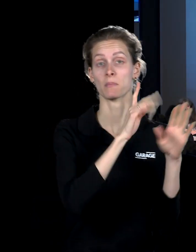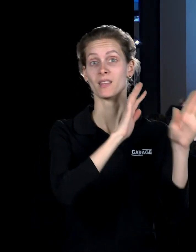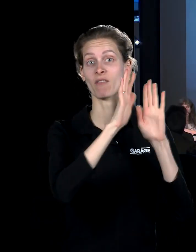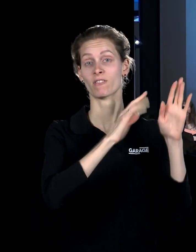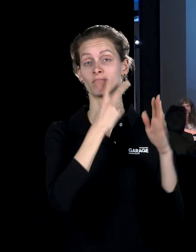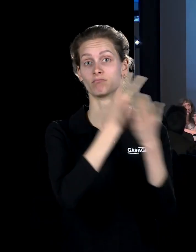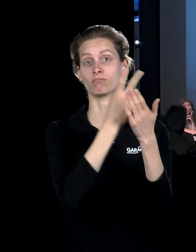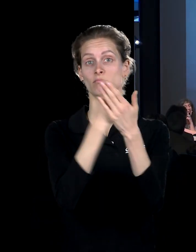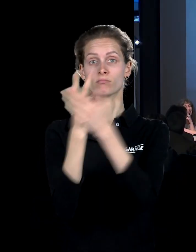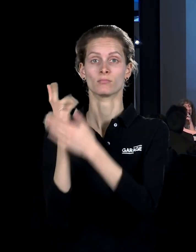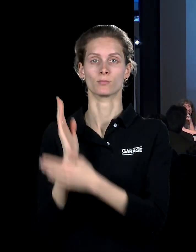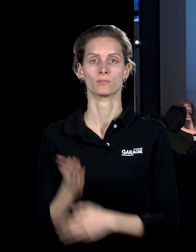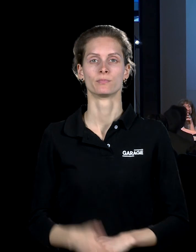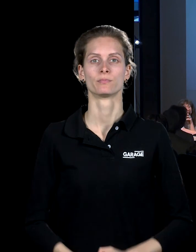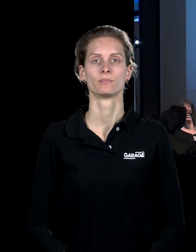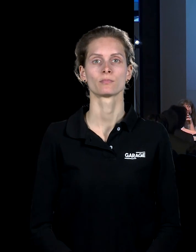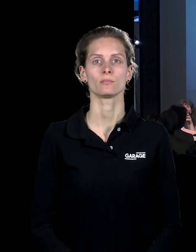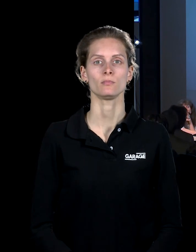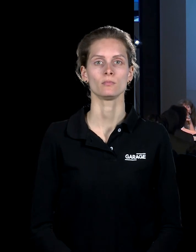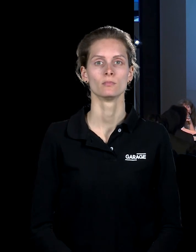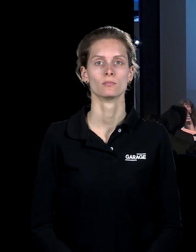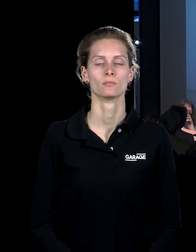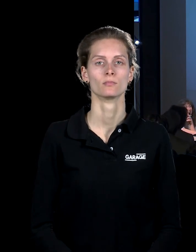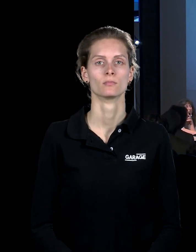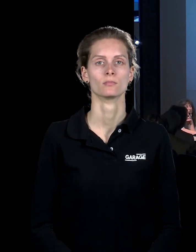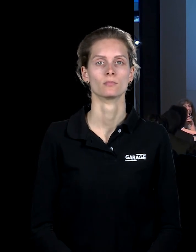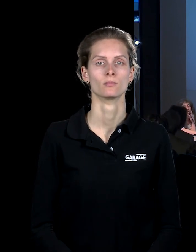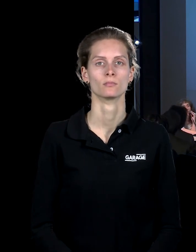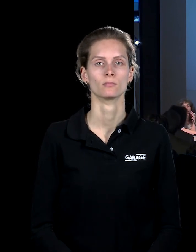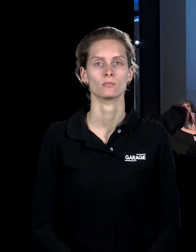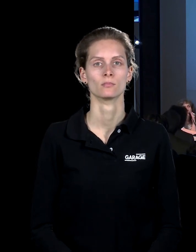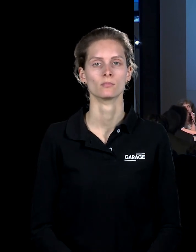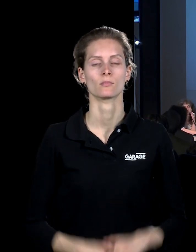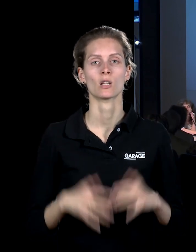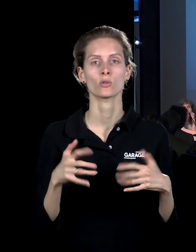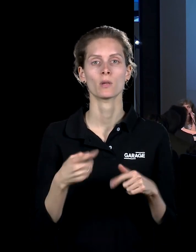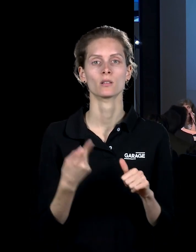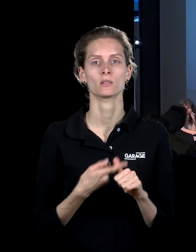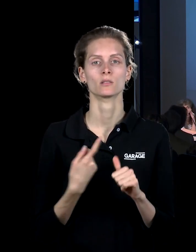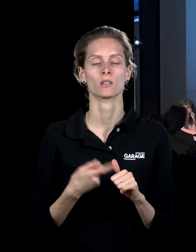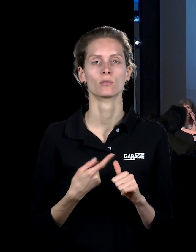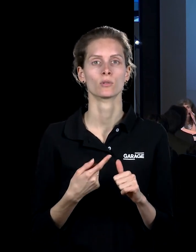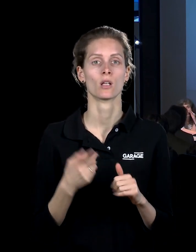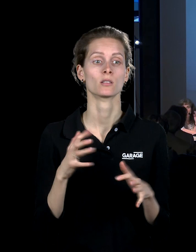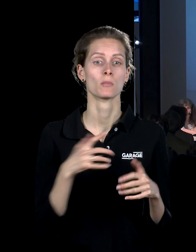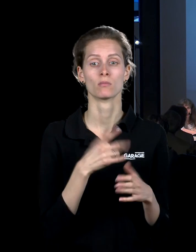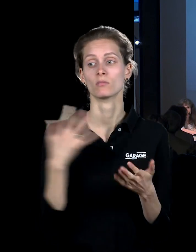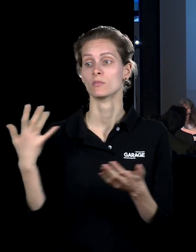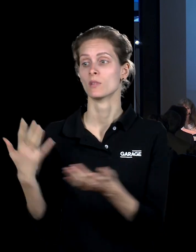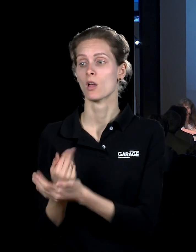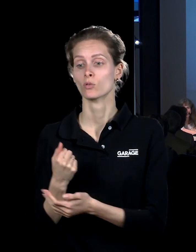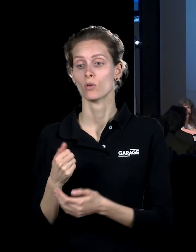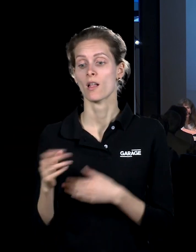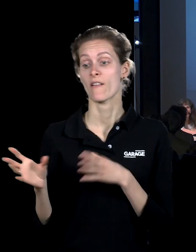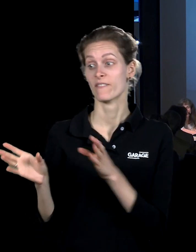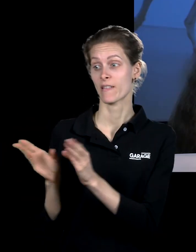лига, которая проходит в разных городах, собаку эту зовут, собаку он нашел, ездит она вместе с